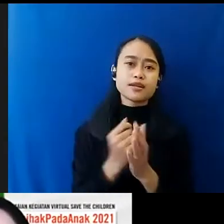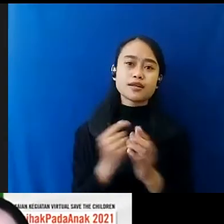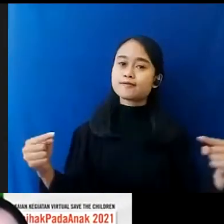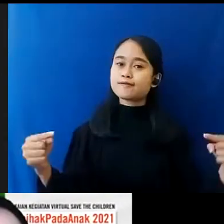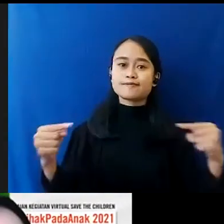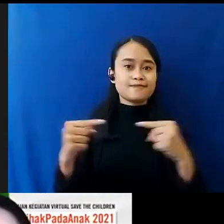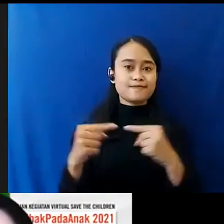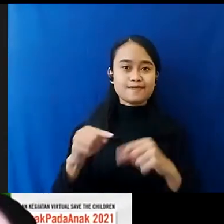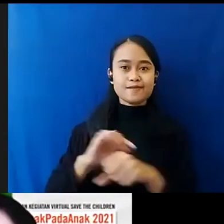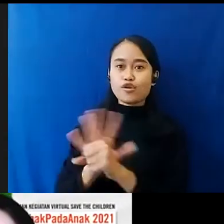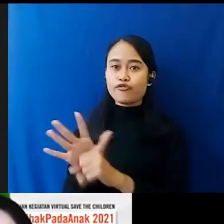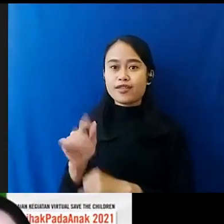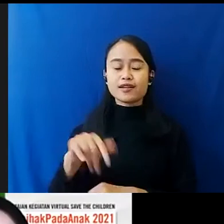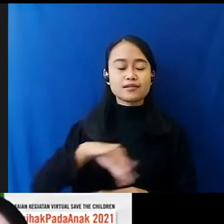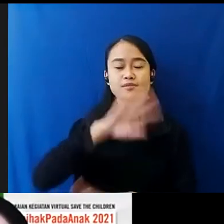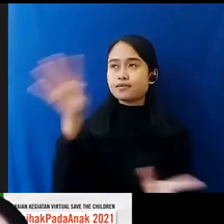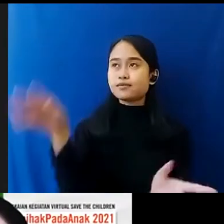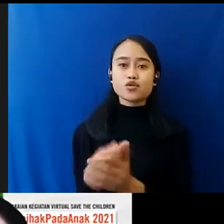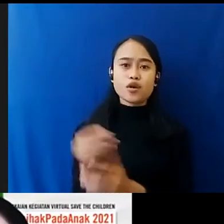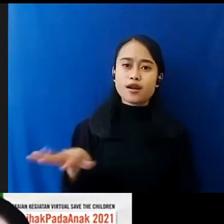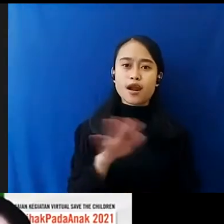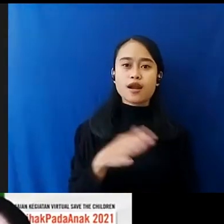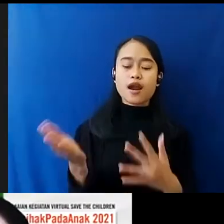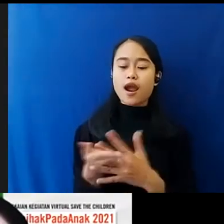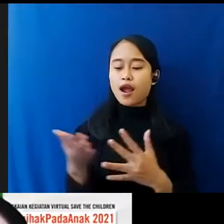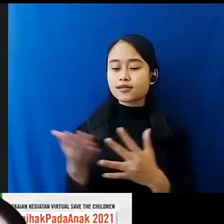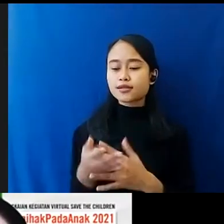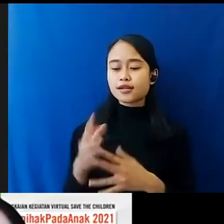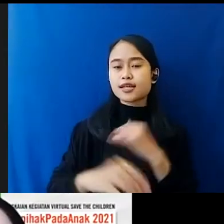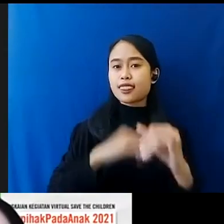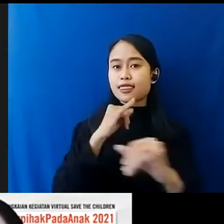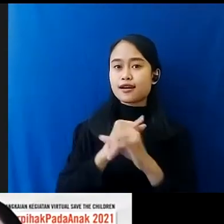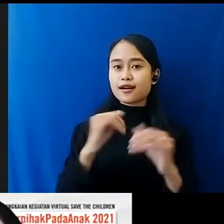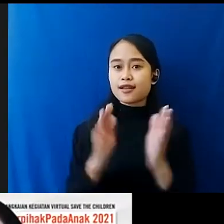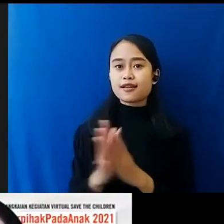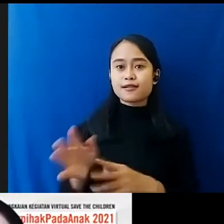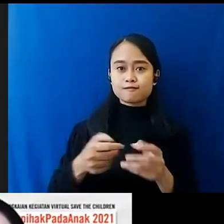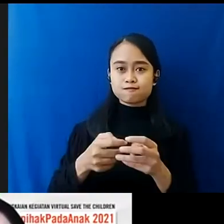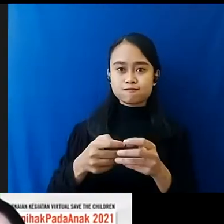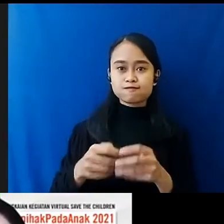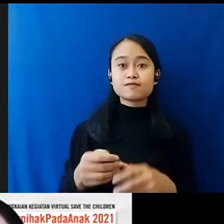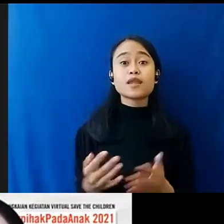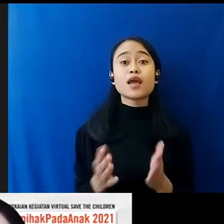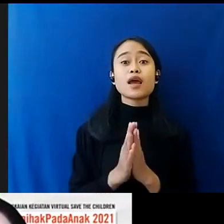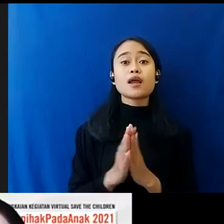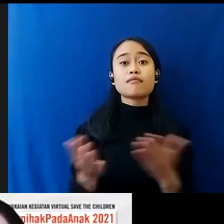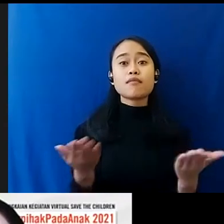Pandemi Covid Di mana Semua Anak Anak Ini Punya Akses Terhadap Internet Dan Gadget Lalu Bagaimana Pencegahan Supaya Mereka